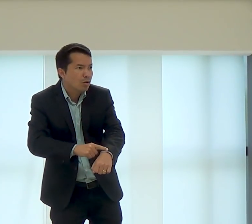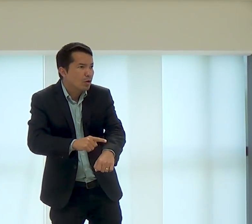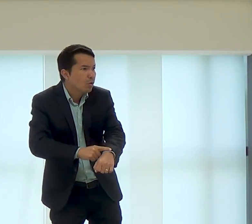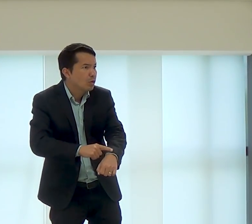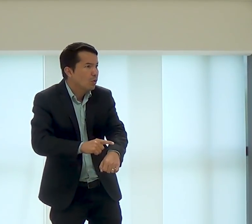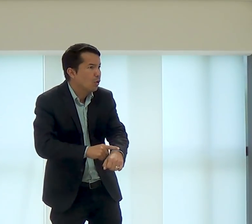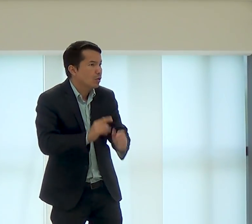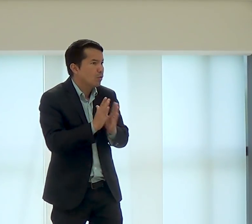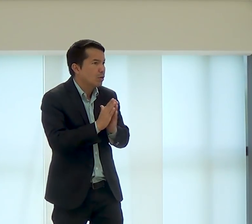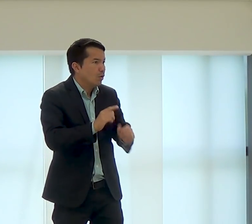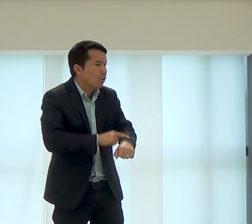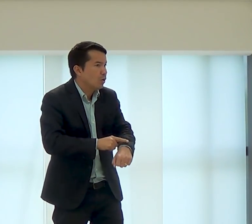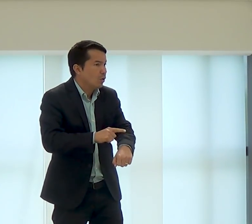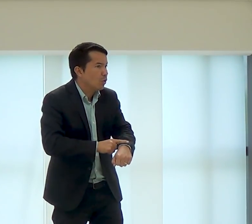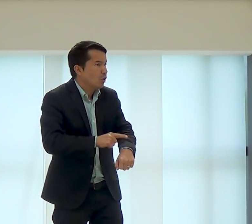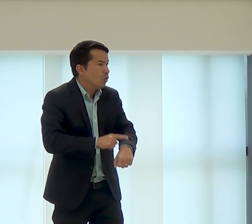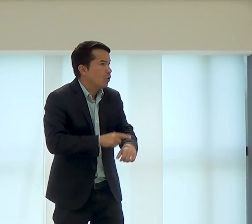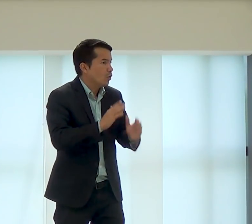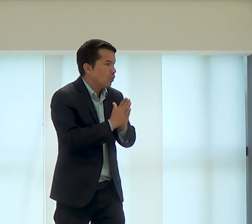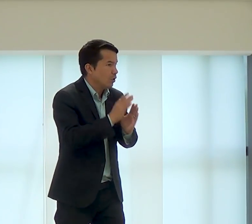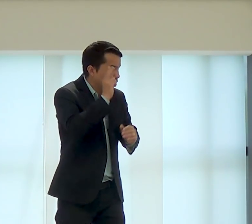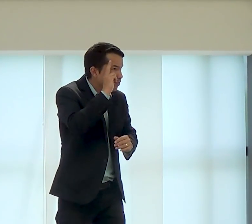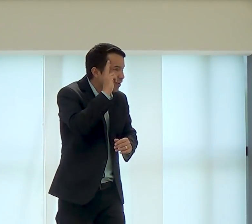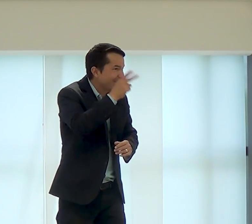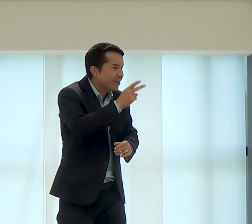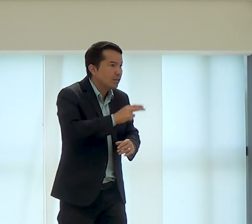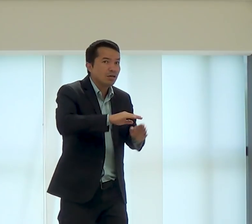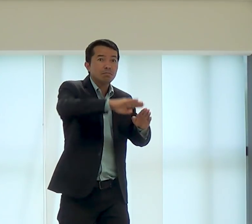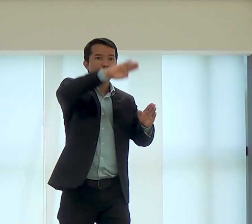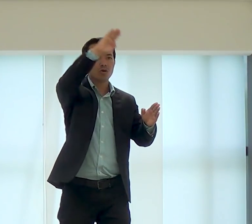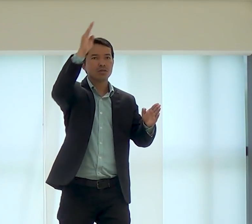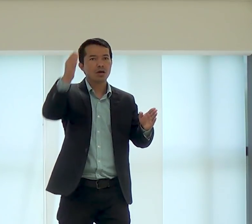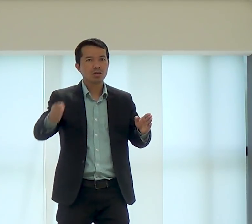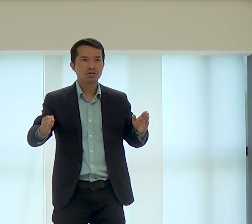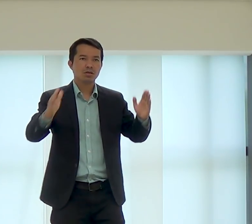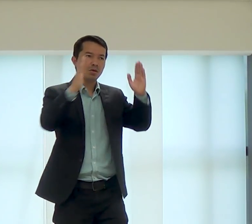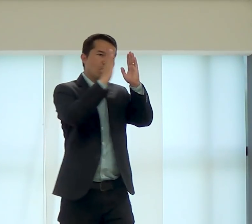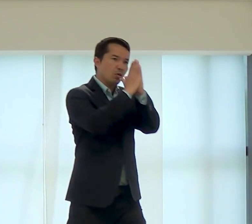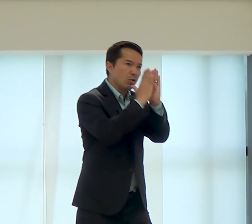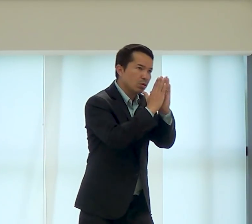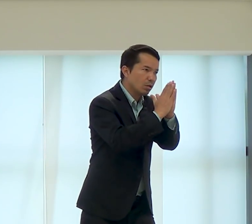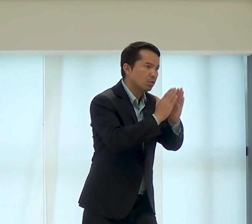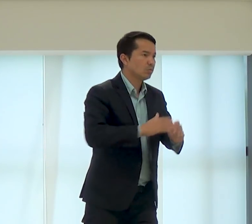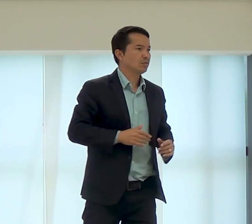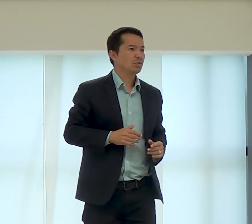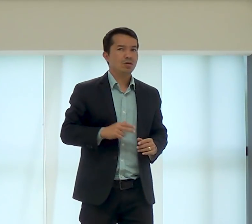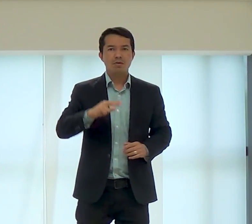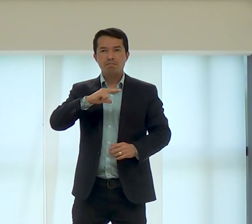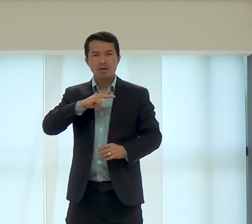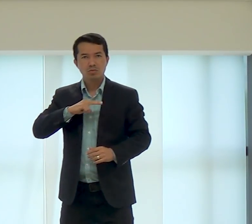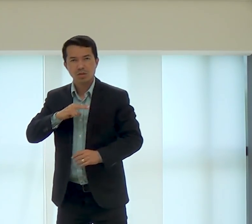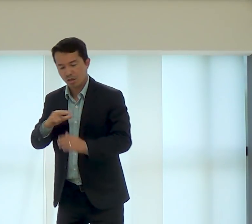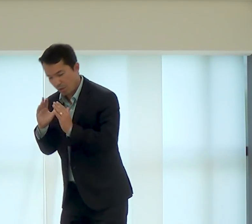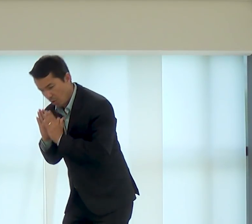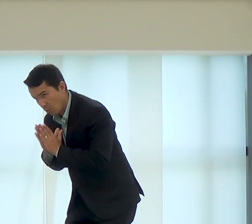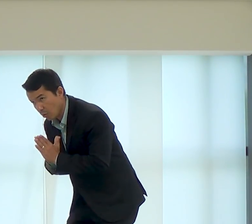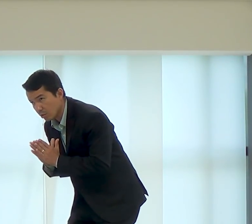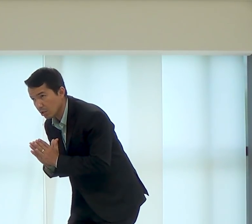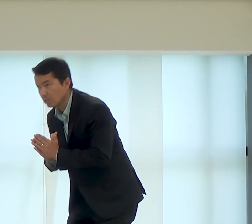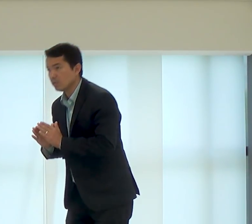lembra, Jesus então todo o tempo, ele orava, ele ia para o monte orar, ele orava em